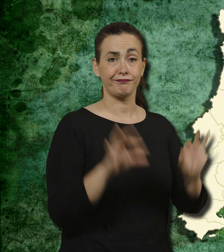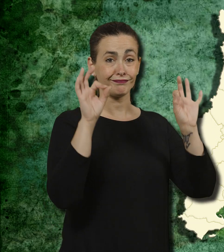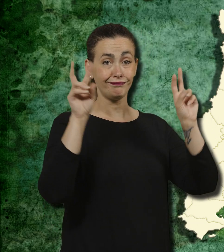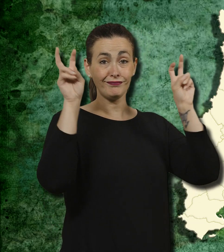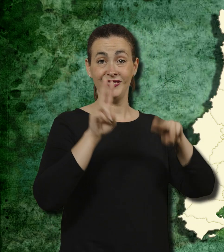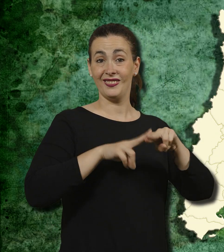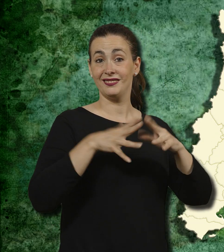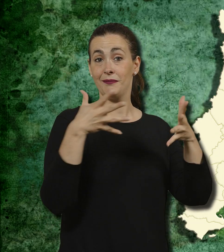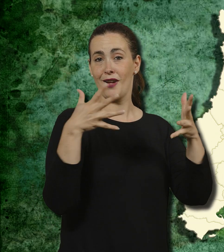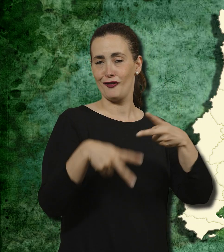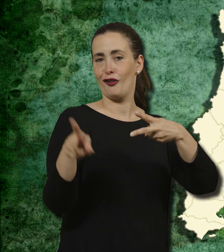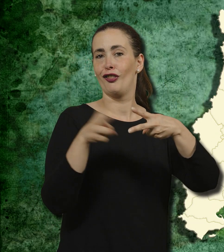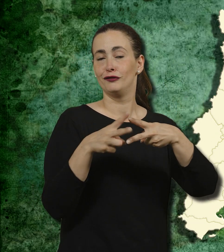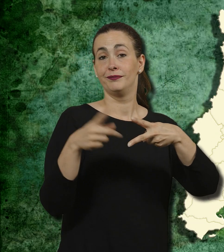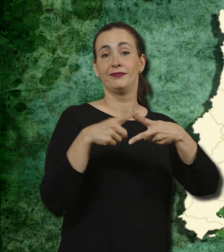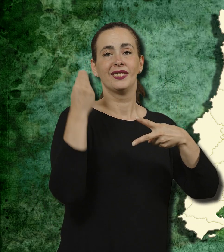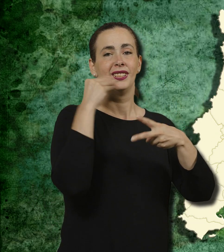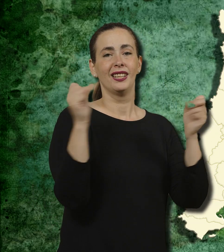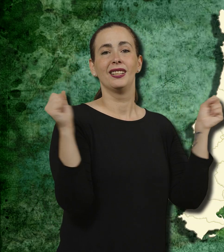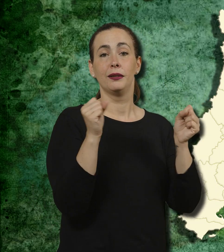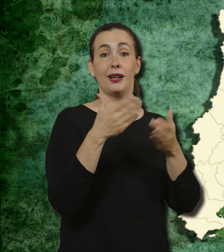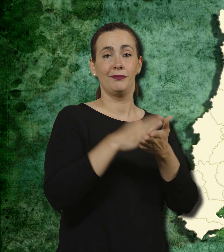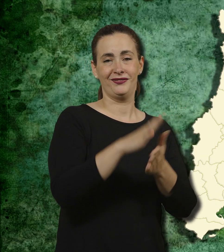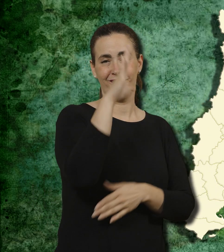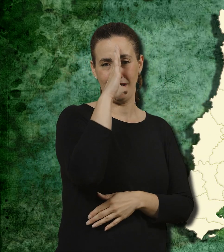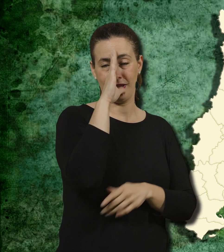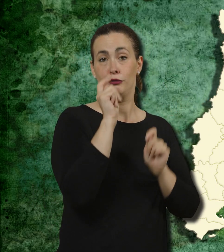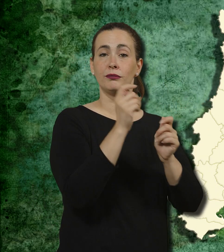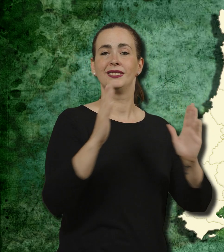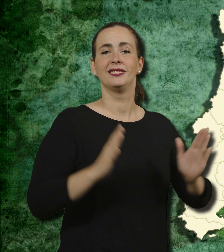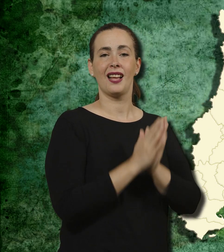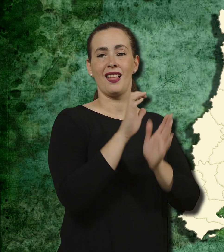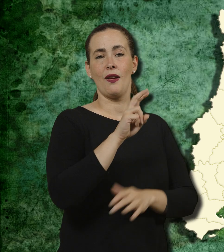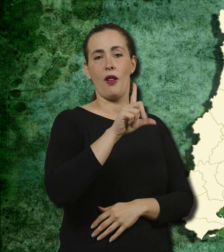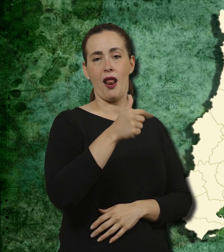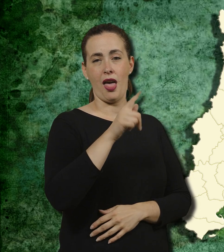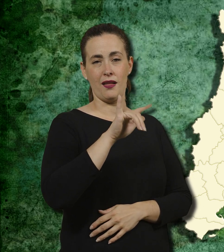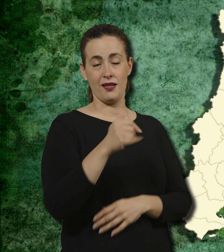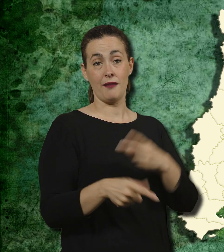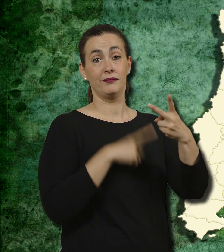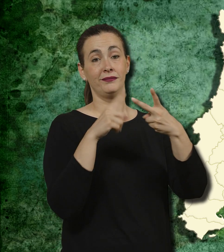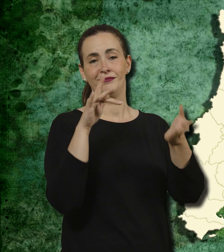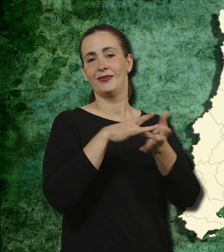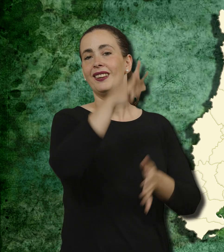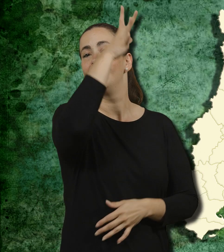Festa major Festa major de Santa Eulàlia, el 12 de febrer Festa major d'estiu,